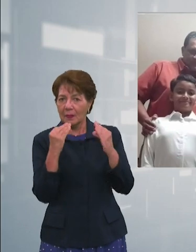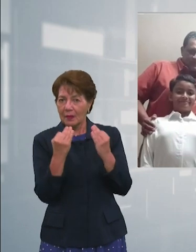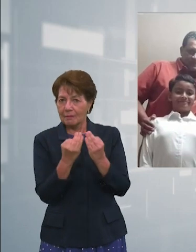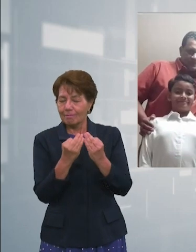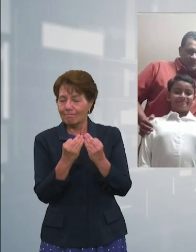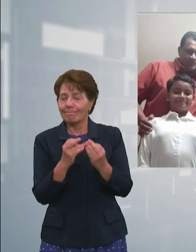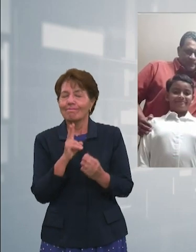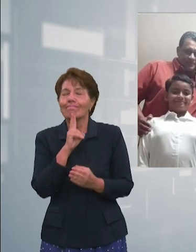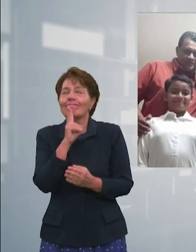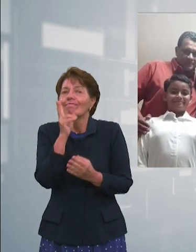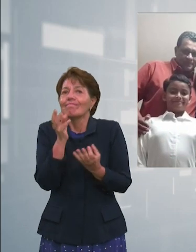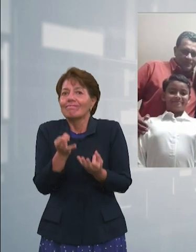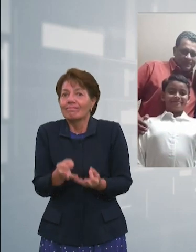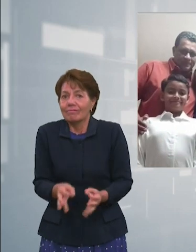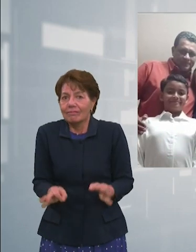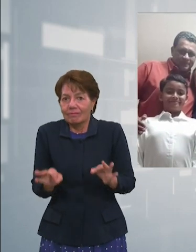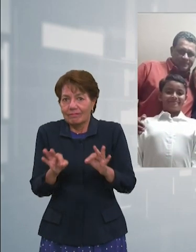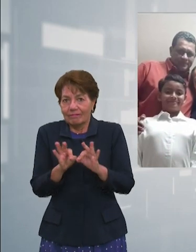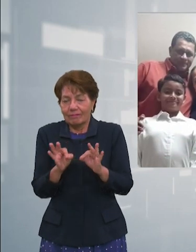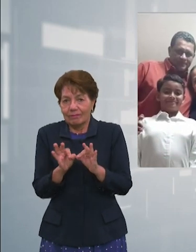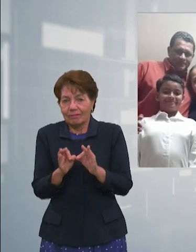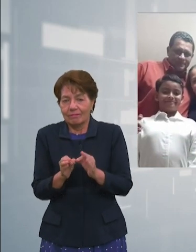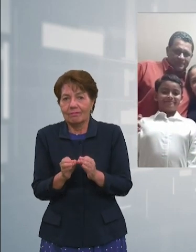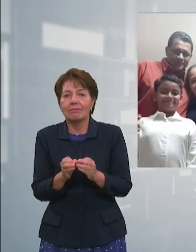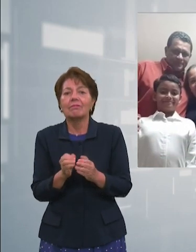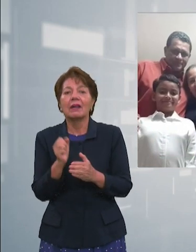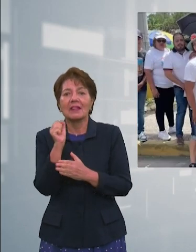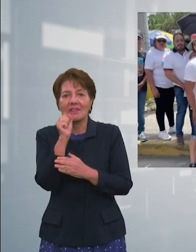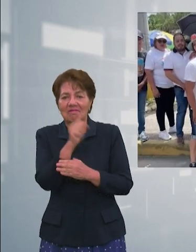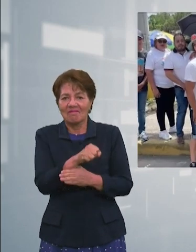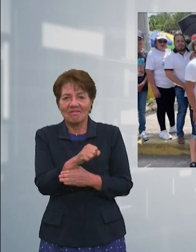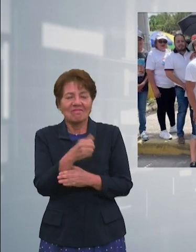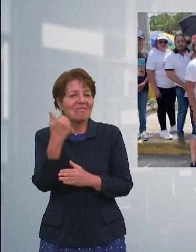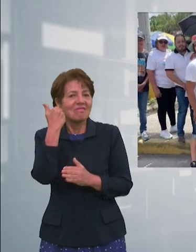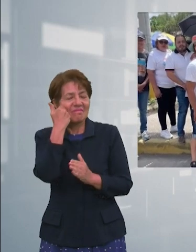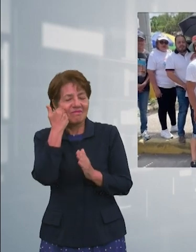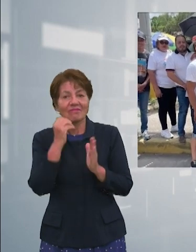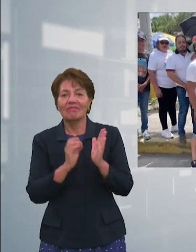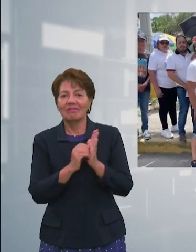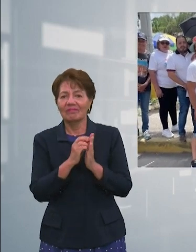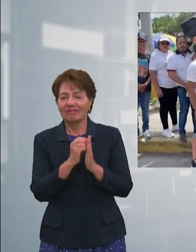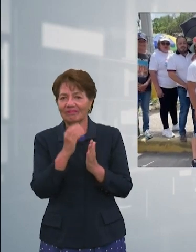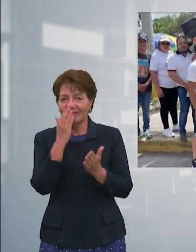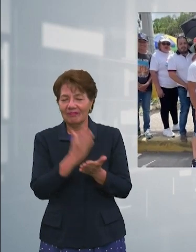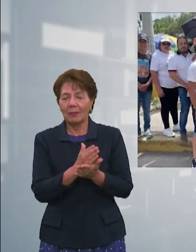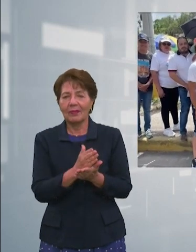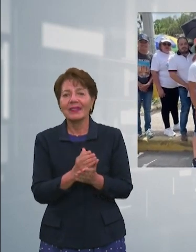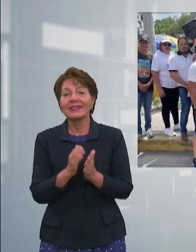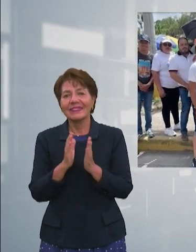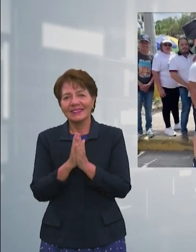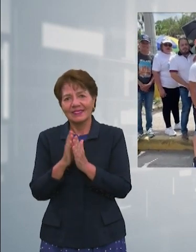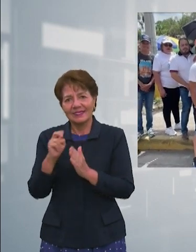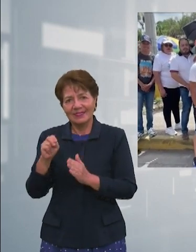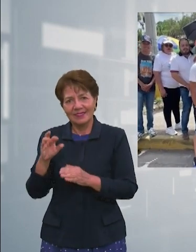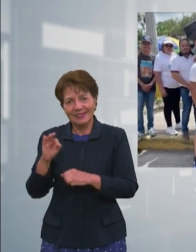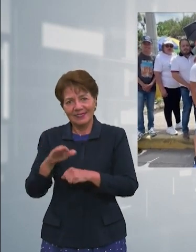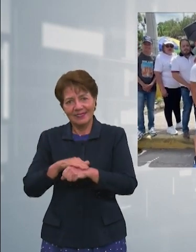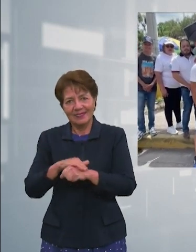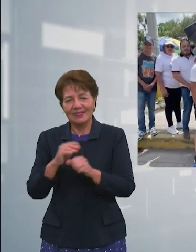papel fundamental para vencer la enfermedad. Desde Suyapa Medios y Notifides le invitamos a fomentar